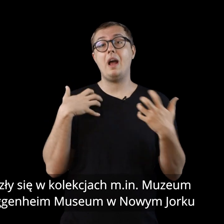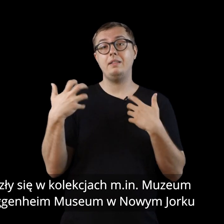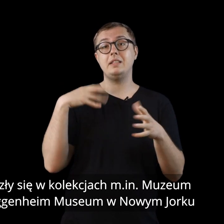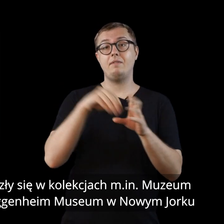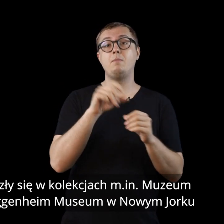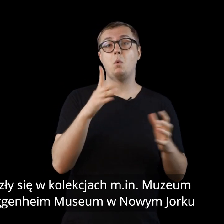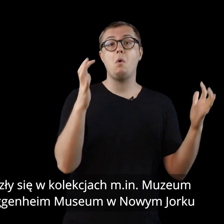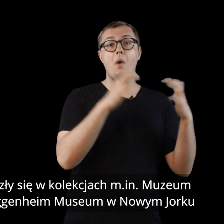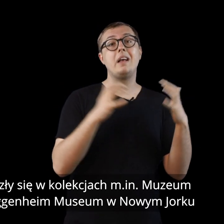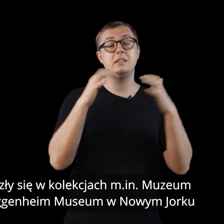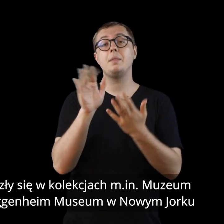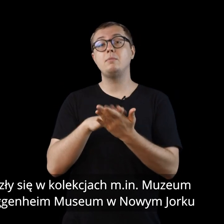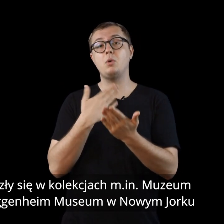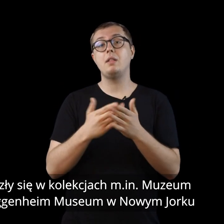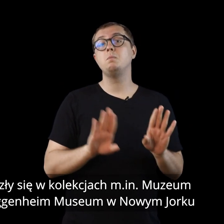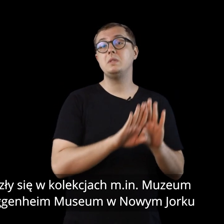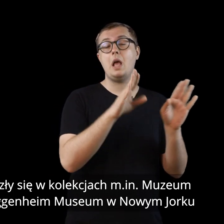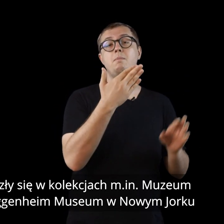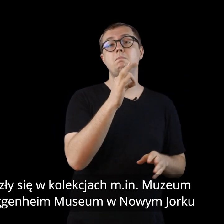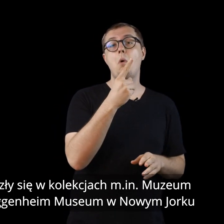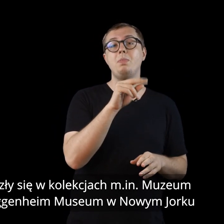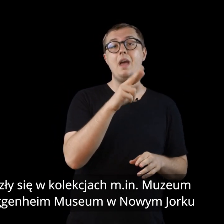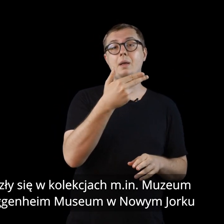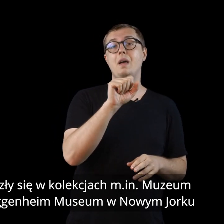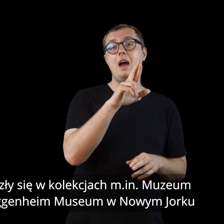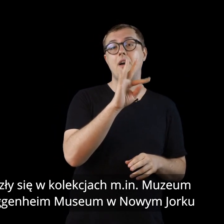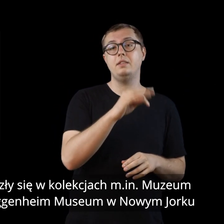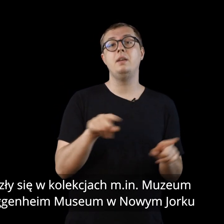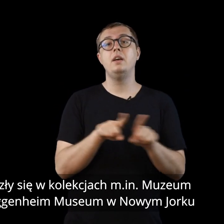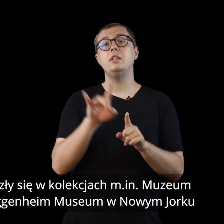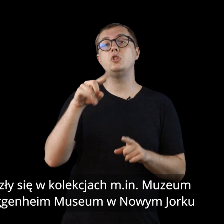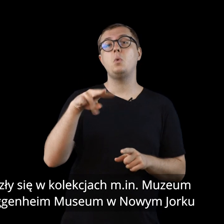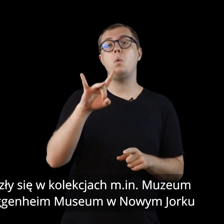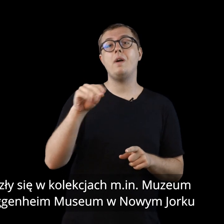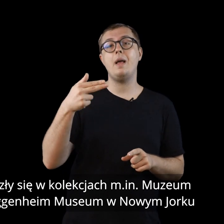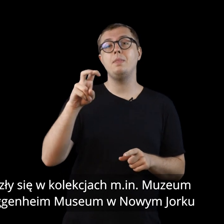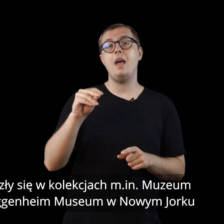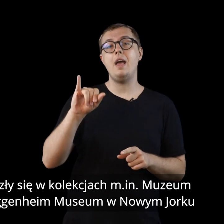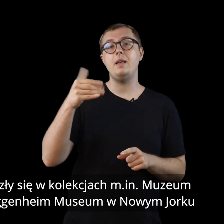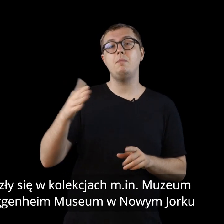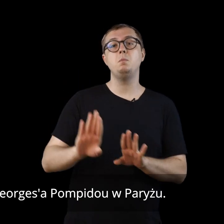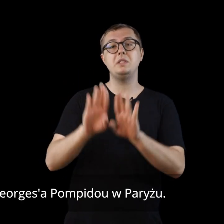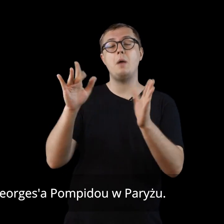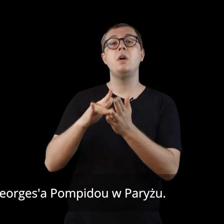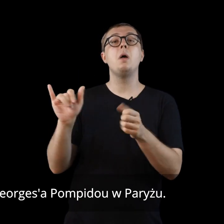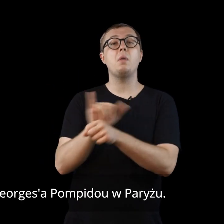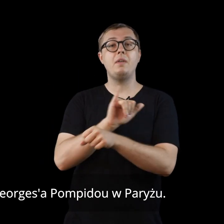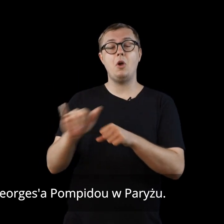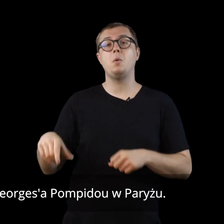Prace artysty znalazły się w kolekcjach m.in. Museum of Modern Art i Guggenheim Museum w Nowym Jorku oraz